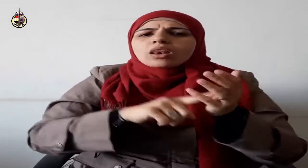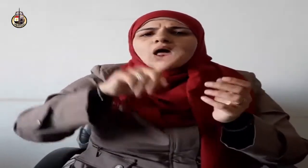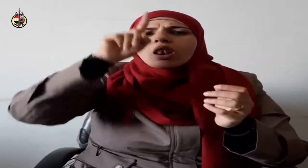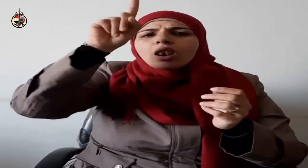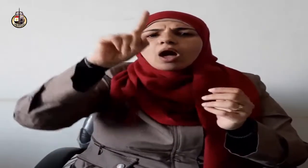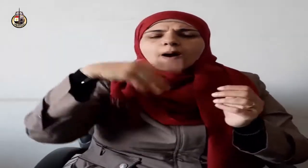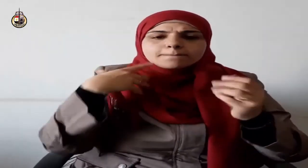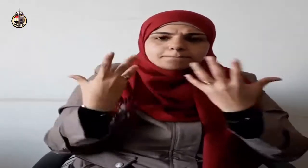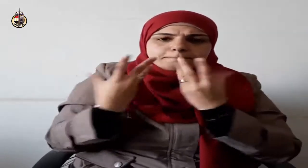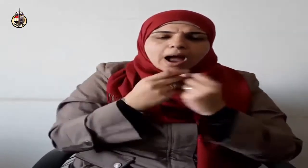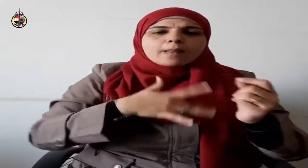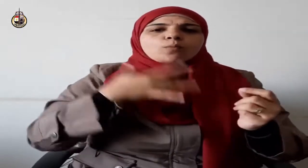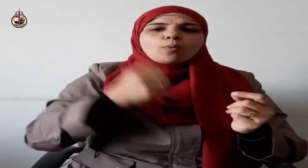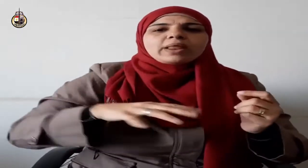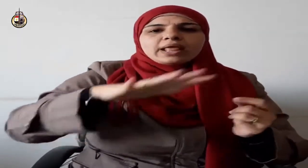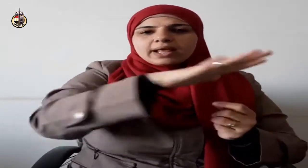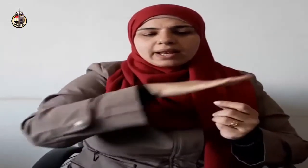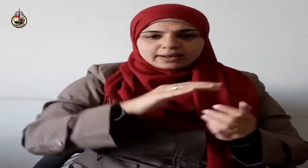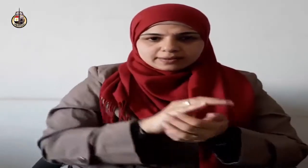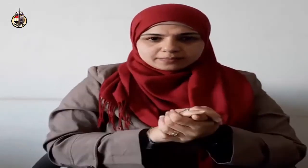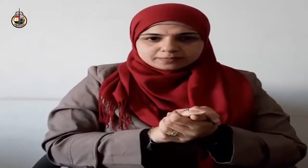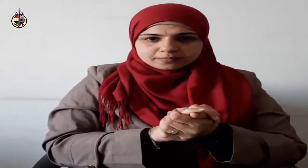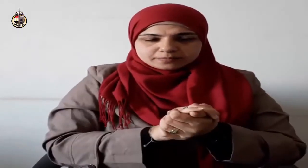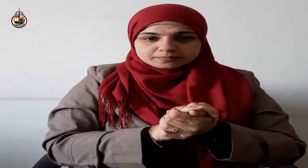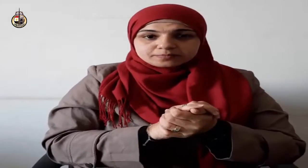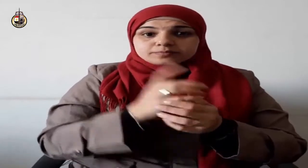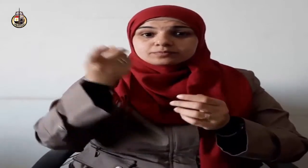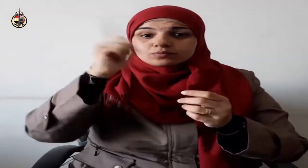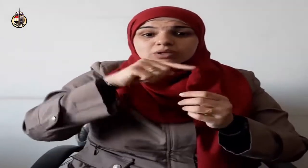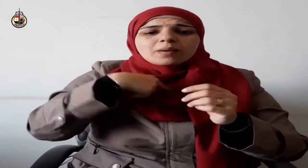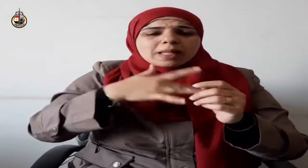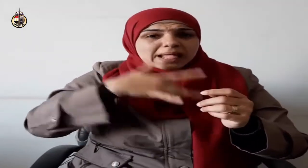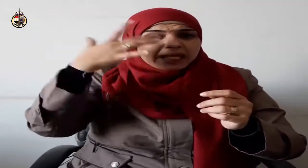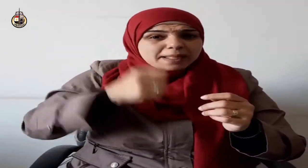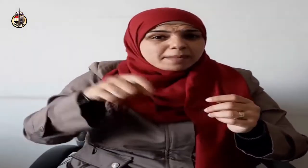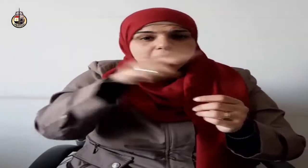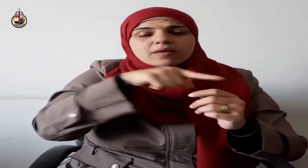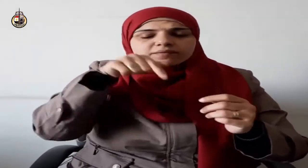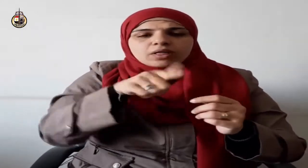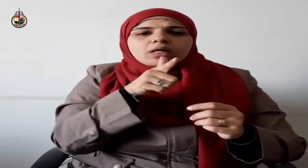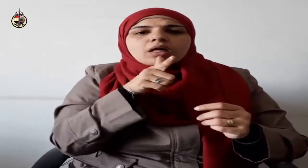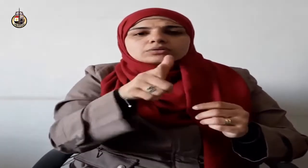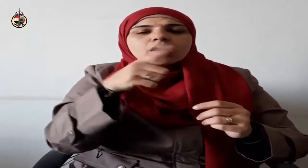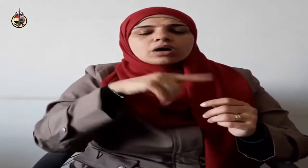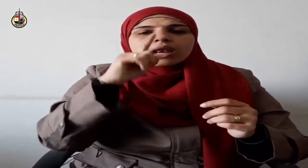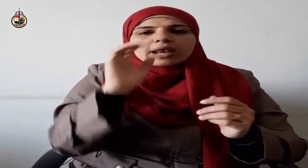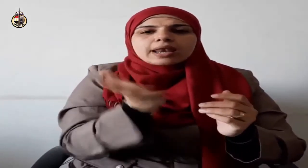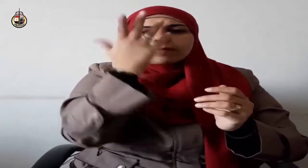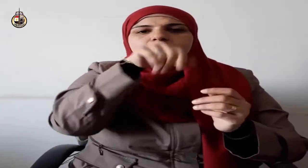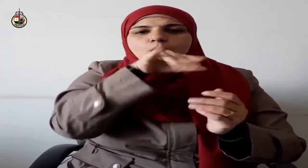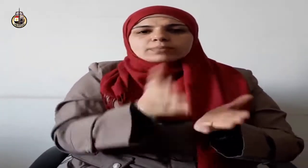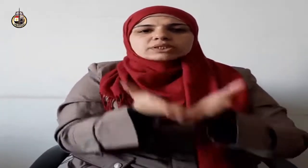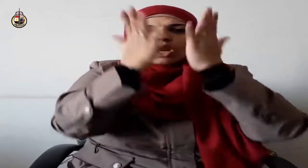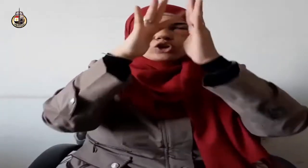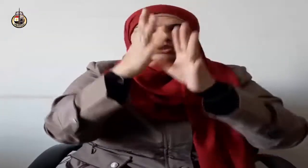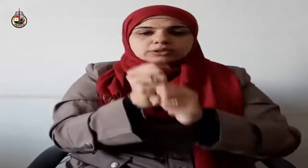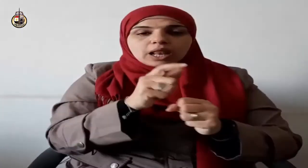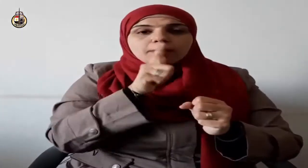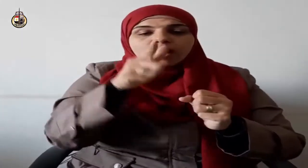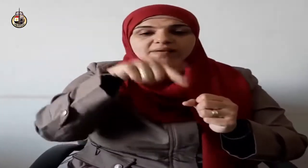ولكي تتحقق للعبد معية الله سبحانه وتعالى فعليه أن